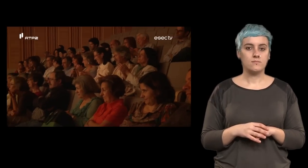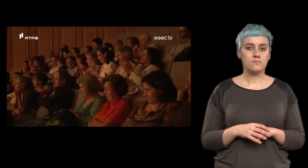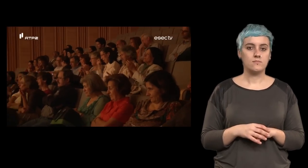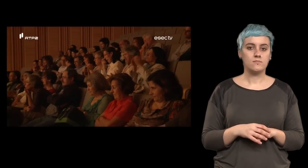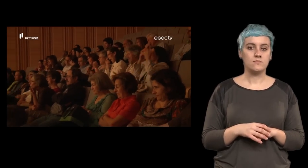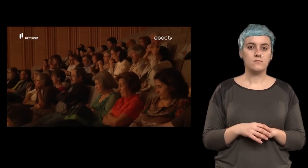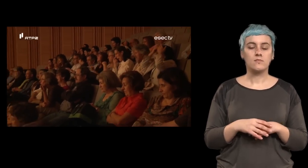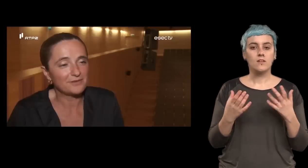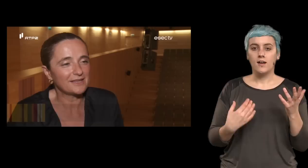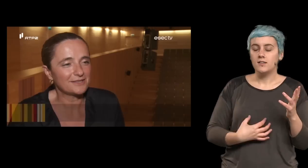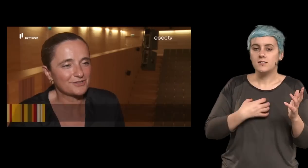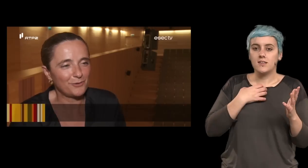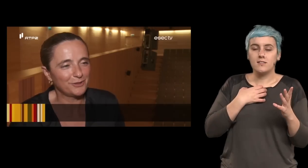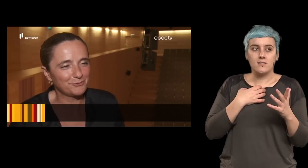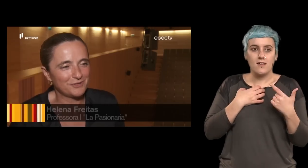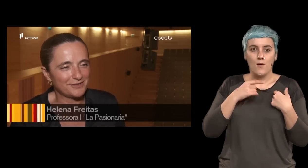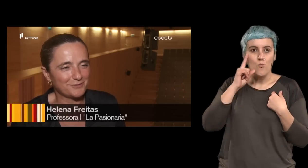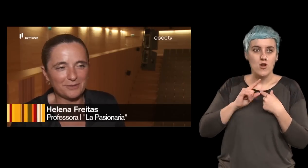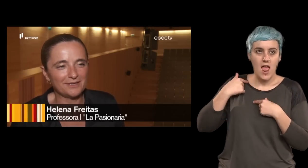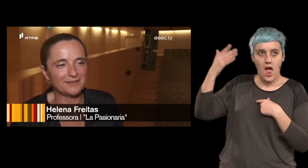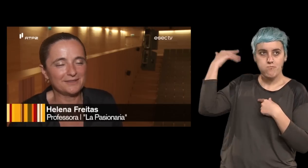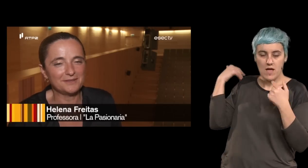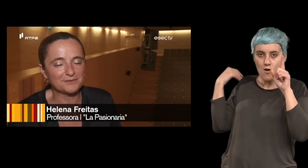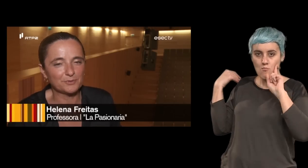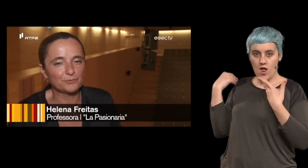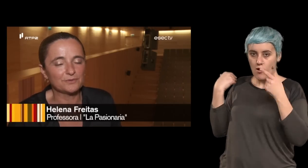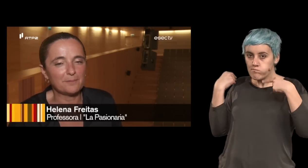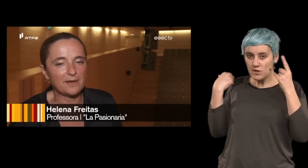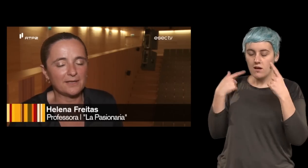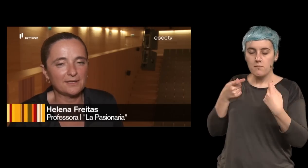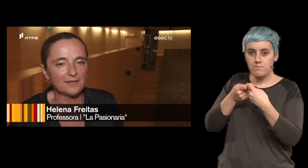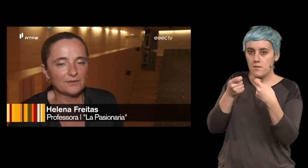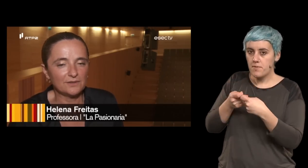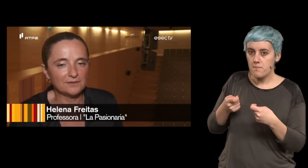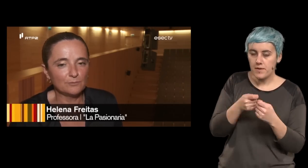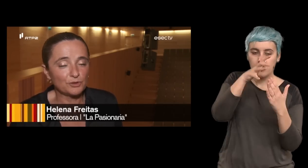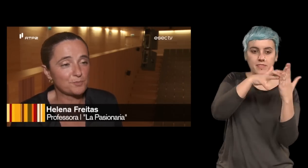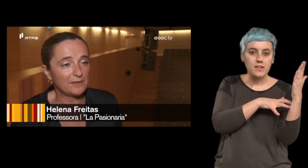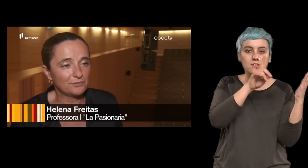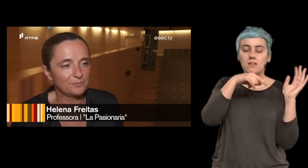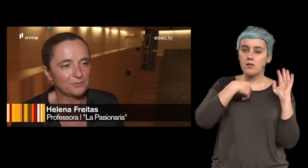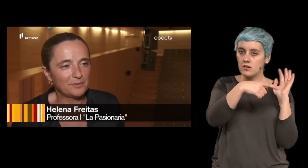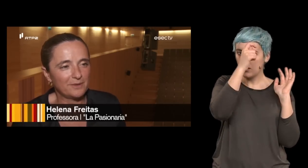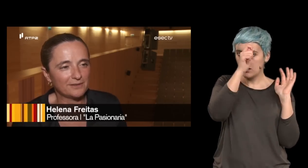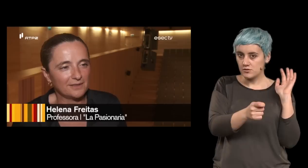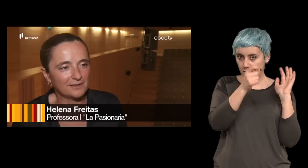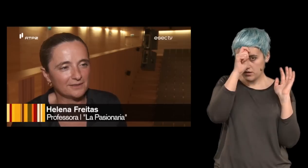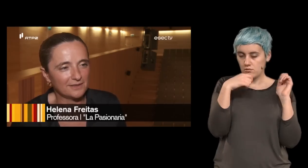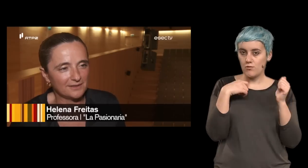senti imensas afinidades ao ler o texto com ela e sobretudo também senti muito respeito pelo papel que ela